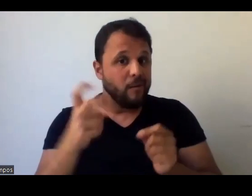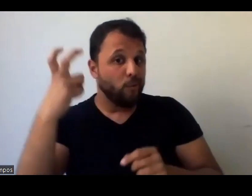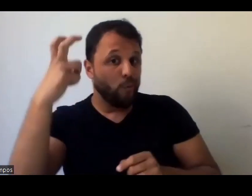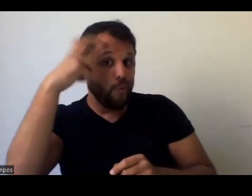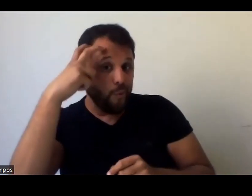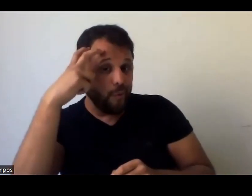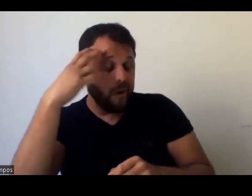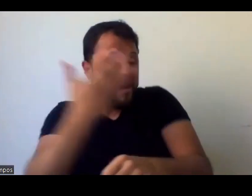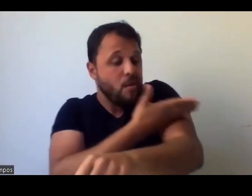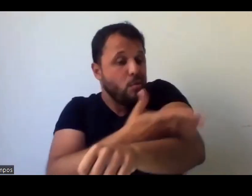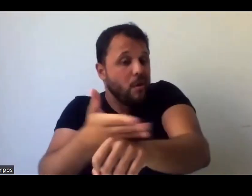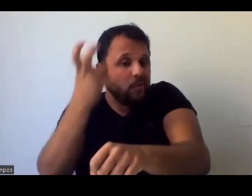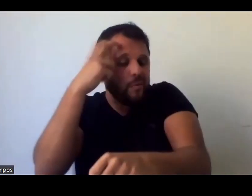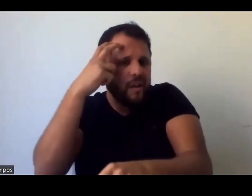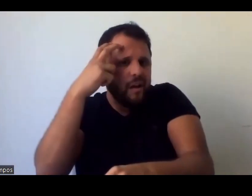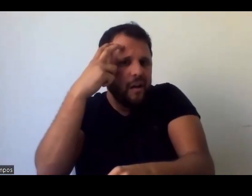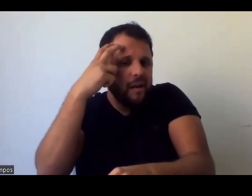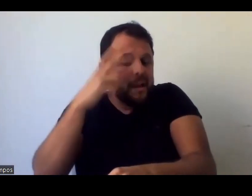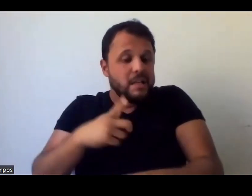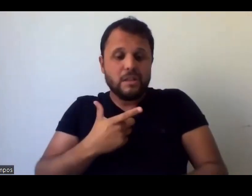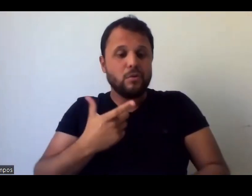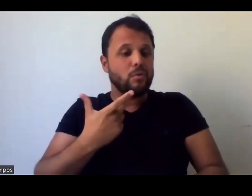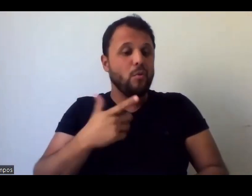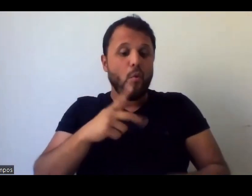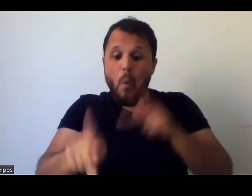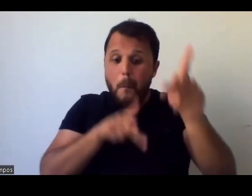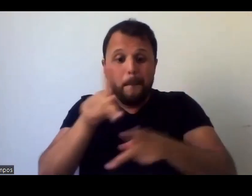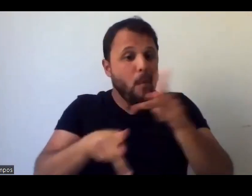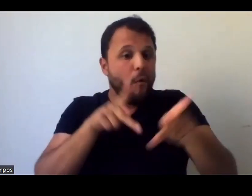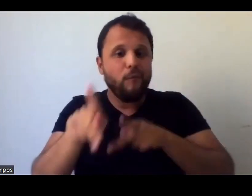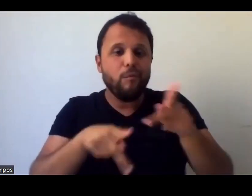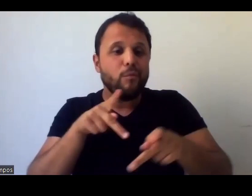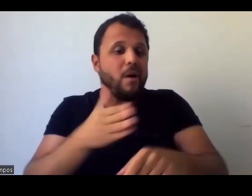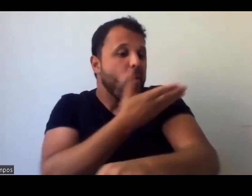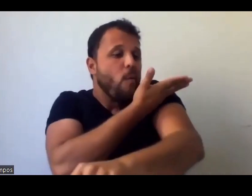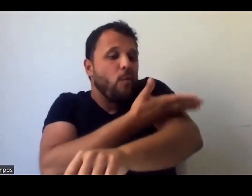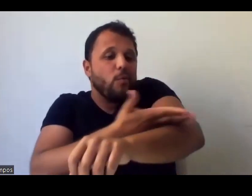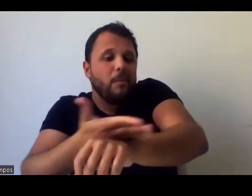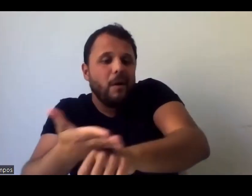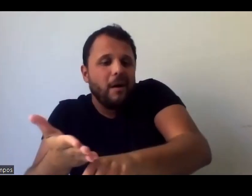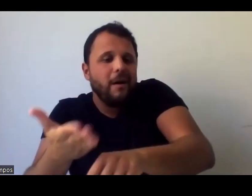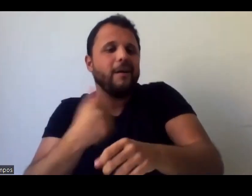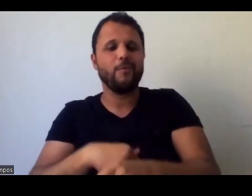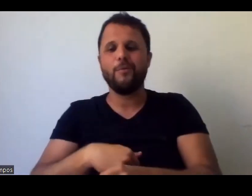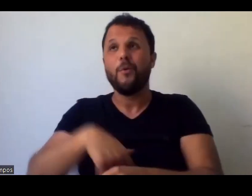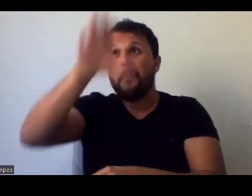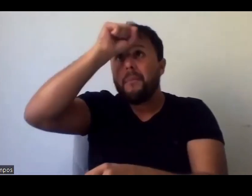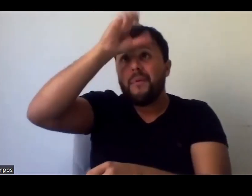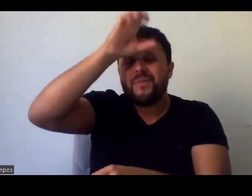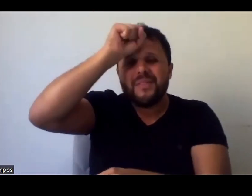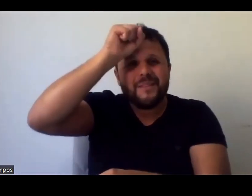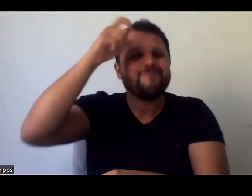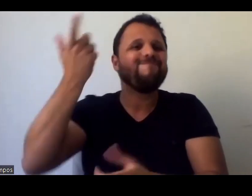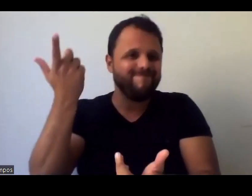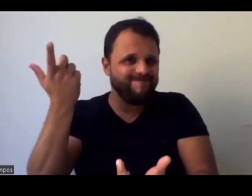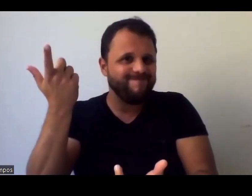exposições, não é porque ele ah, não quero, ele não tem essa educação. Isso é que é difícil, e a gente se depara com